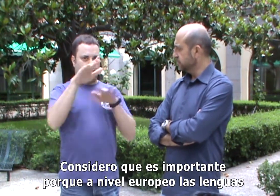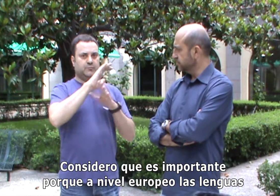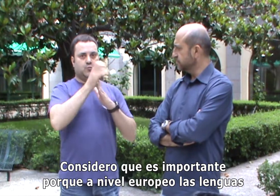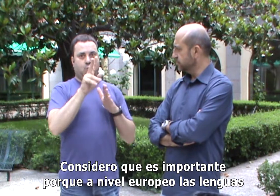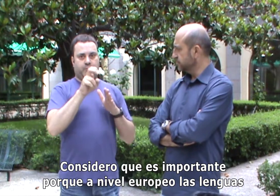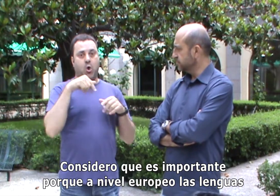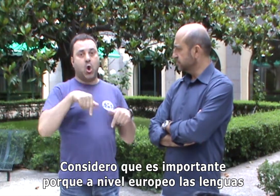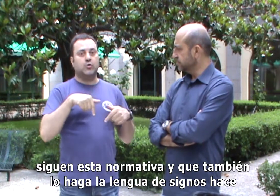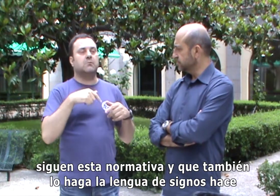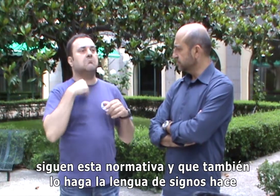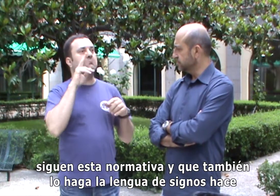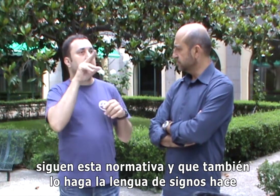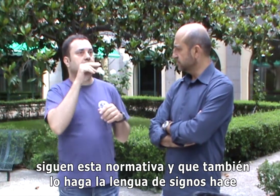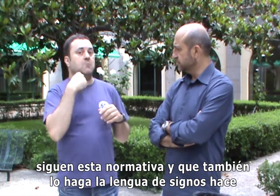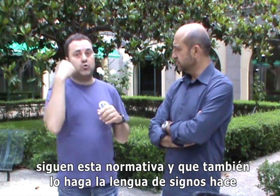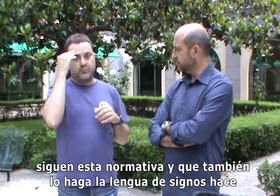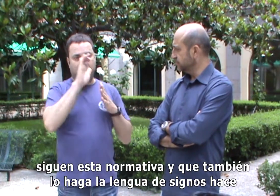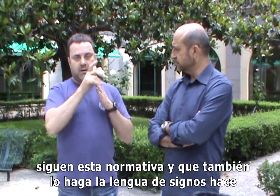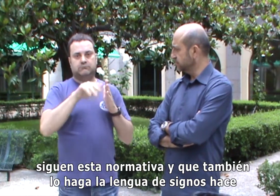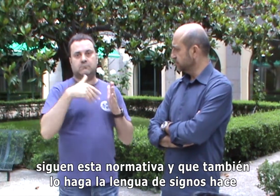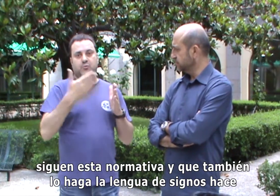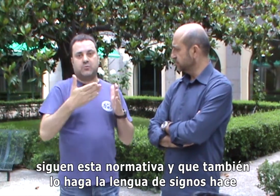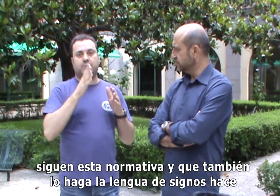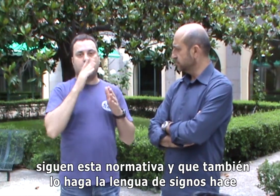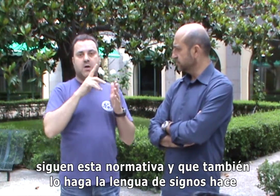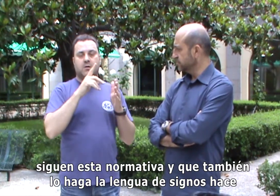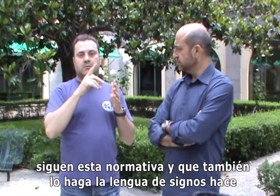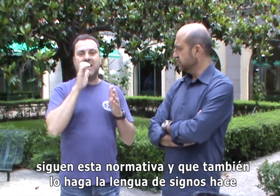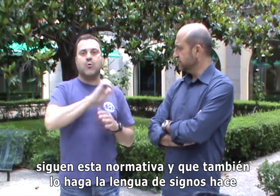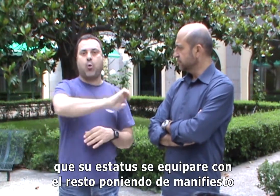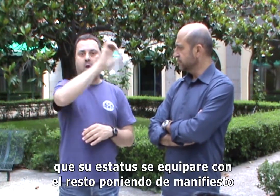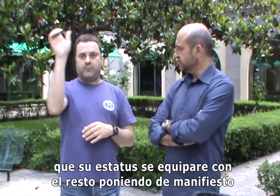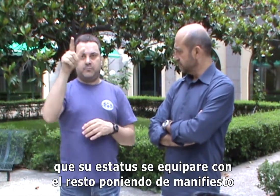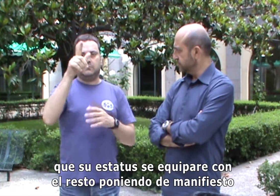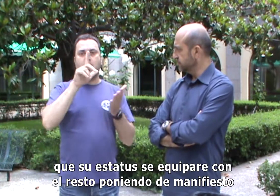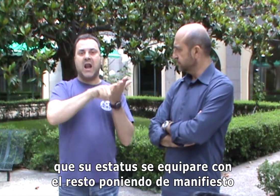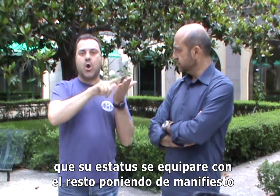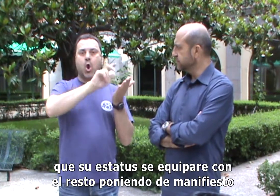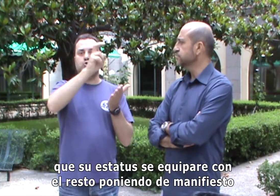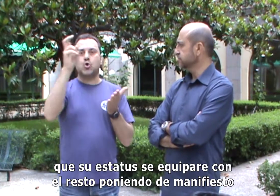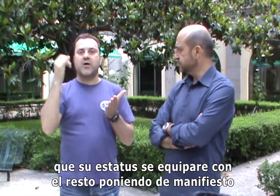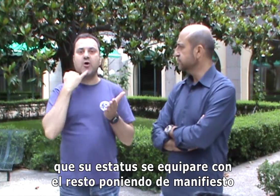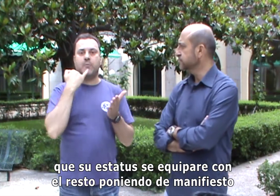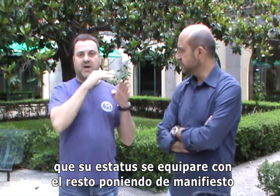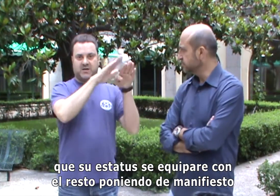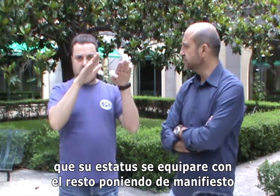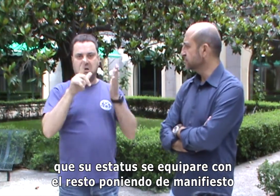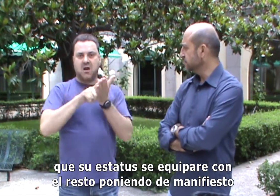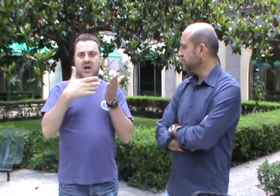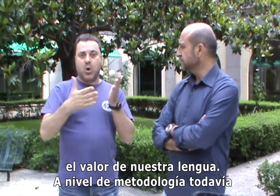europeo las lenguas siguen esta normativa y que también lo haga la lengua de signos hace que su estatus se equipare con el resto poniendo de manifiesto el